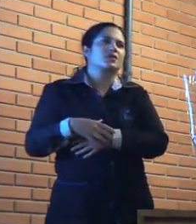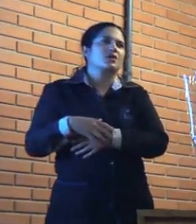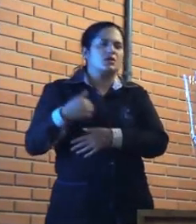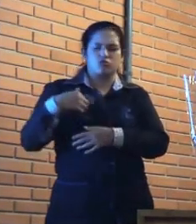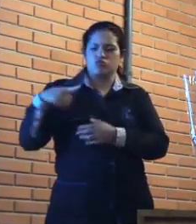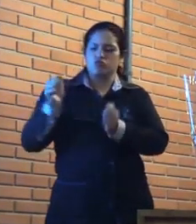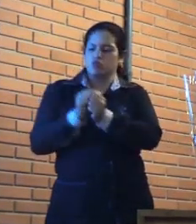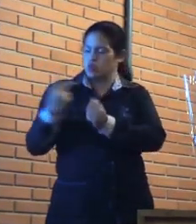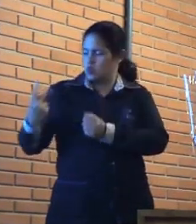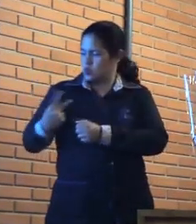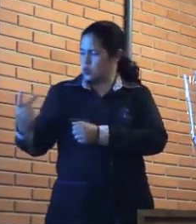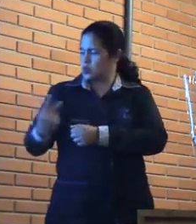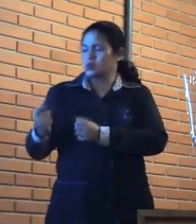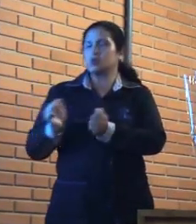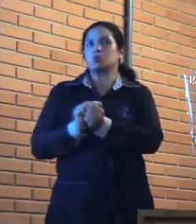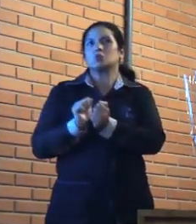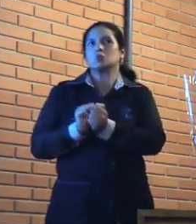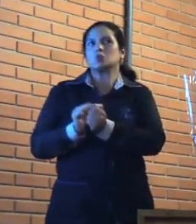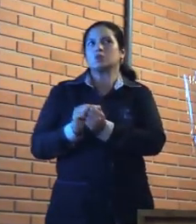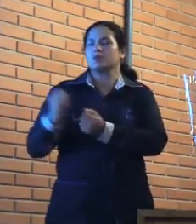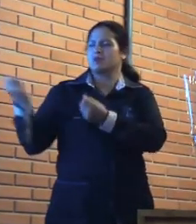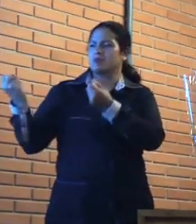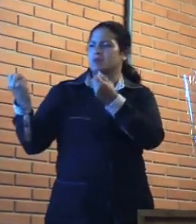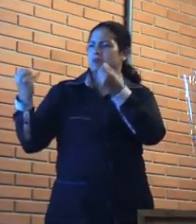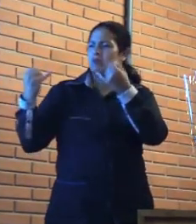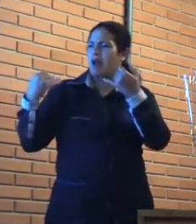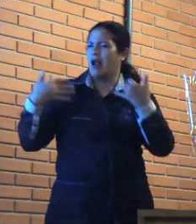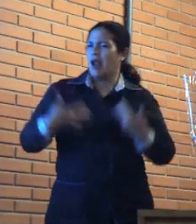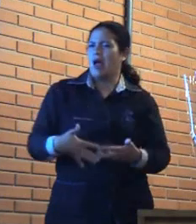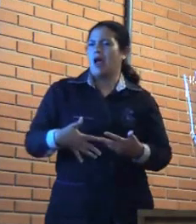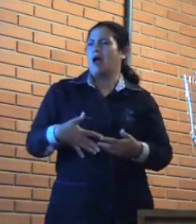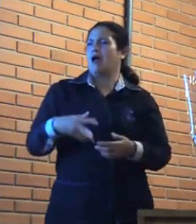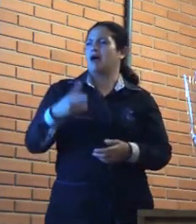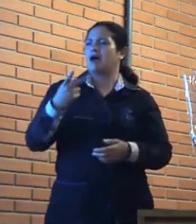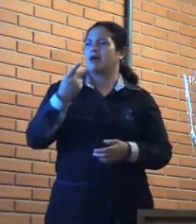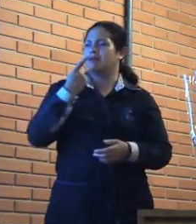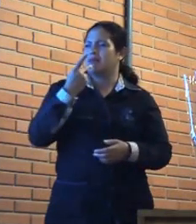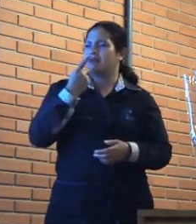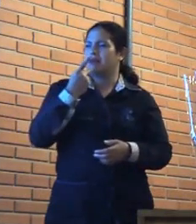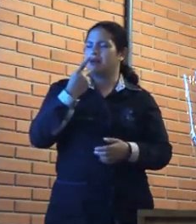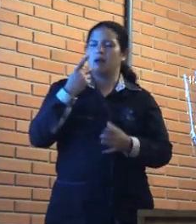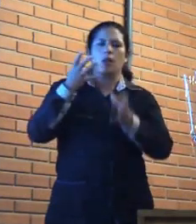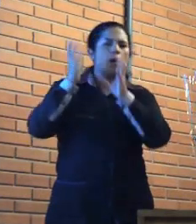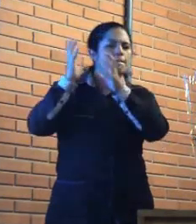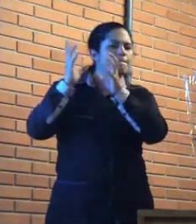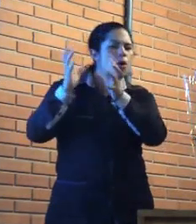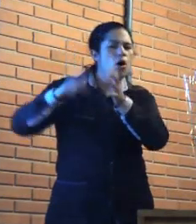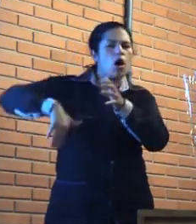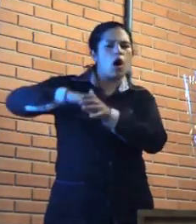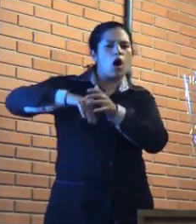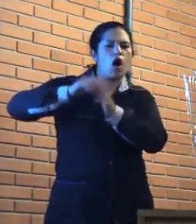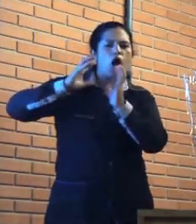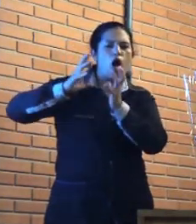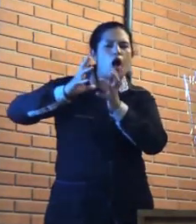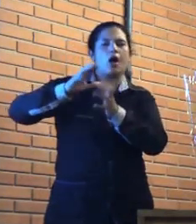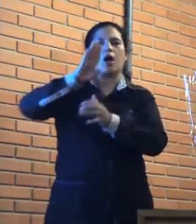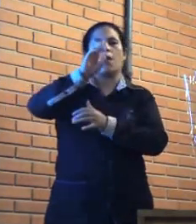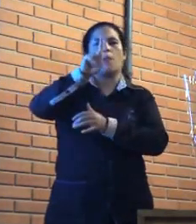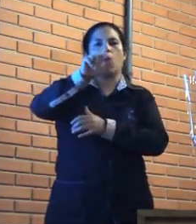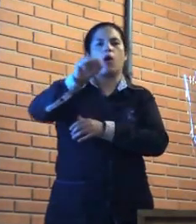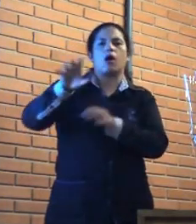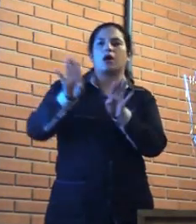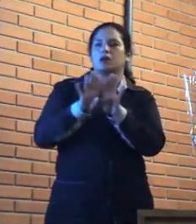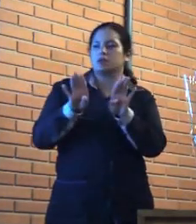está fazendo... Aí já começou a falar da bola há muito tempo lá. Então, a gente tem um amadurecimento muito